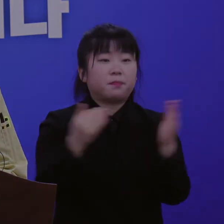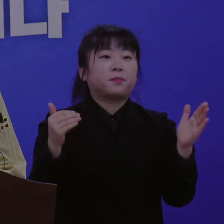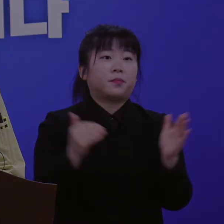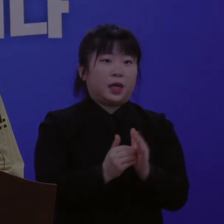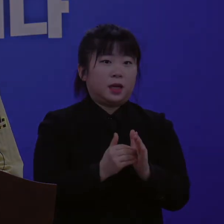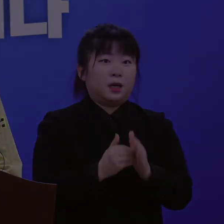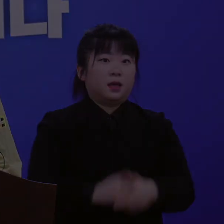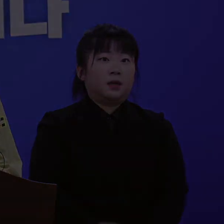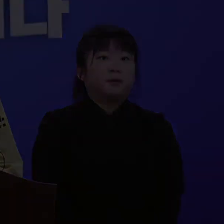마치겠습니다.